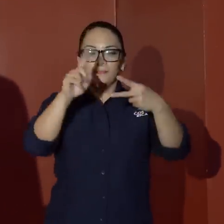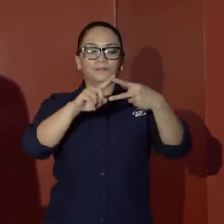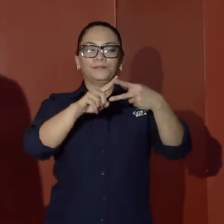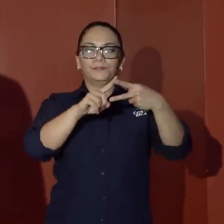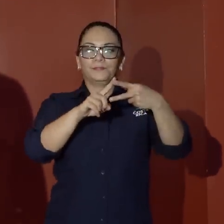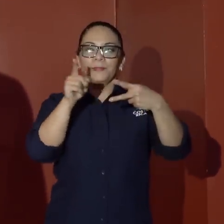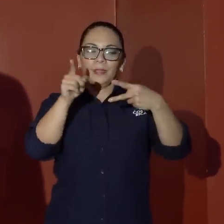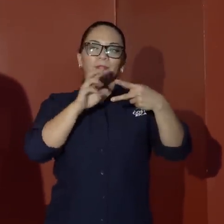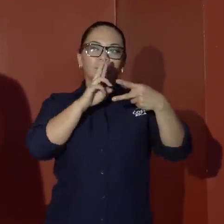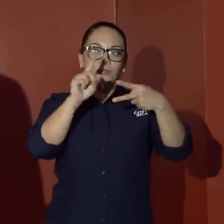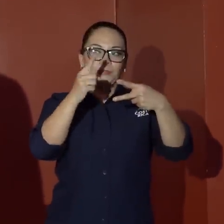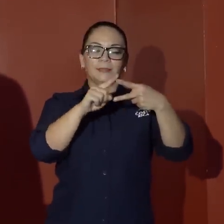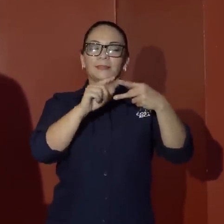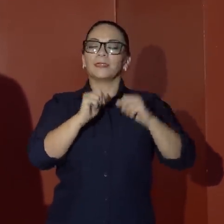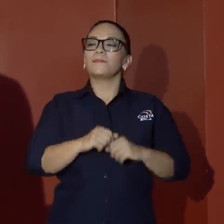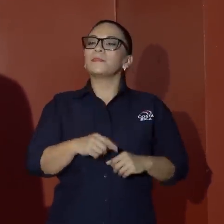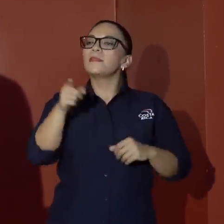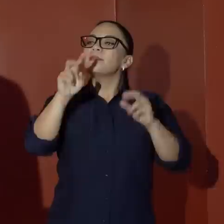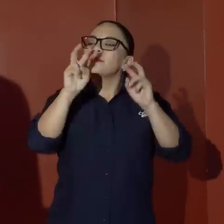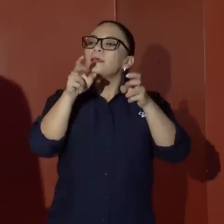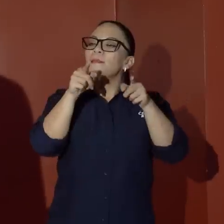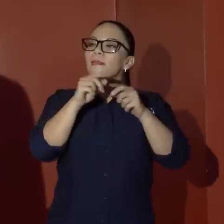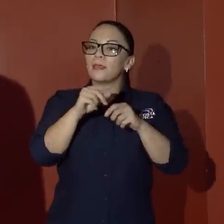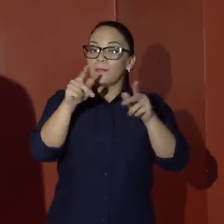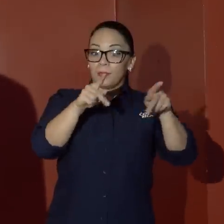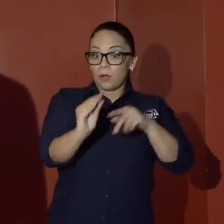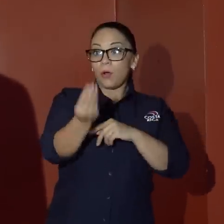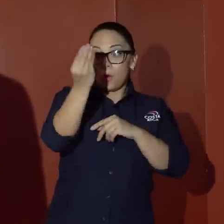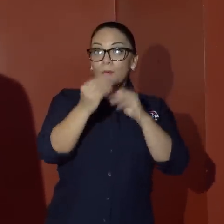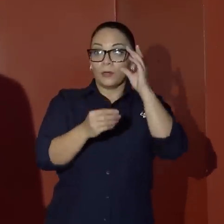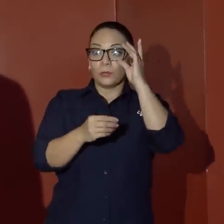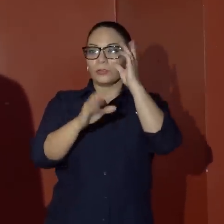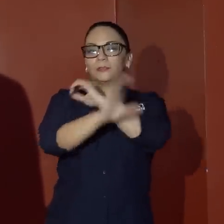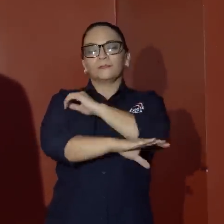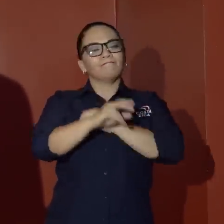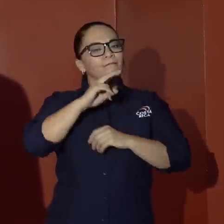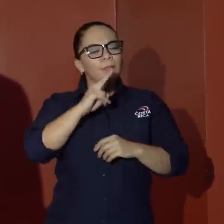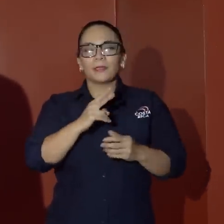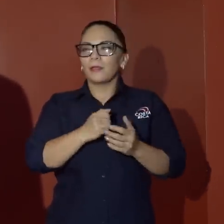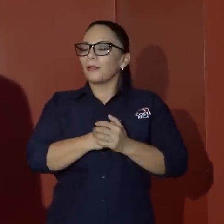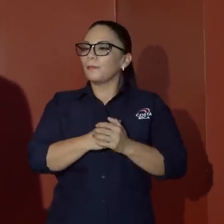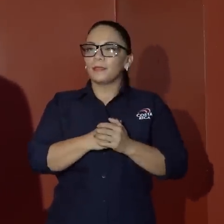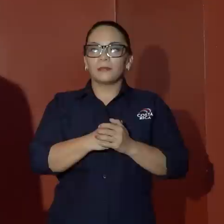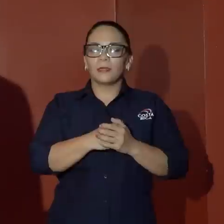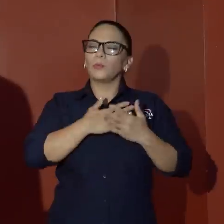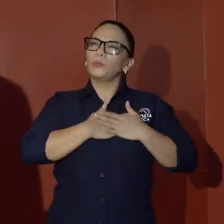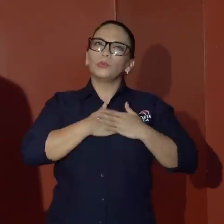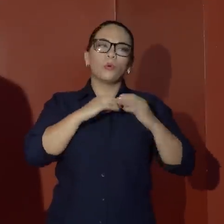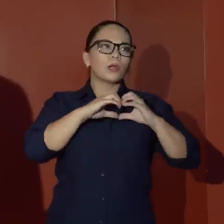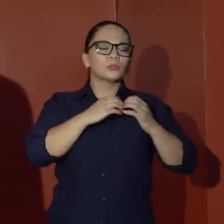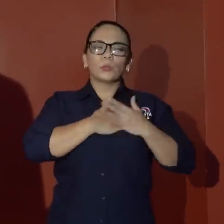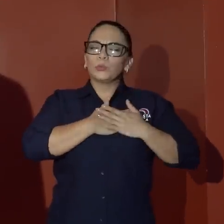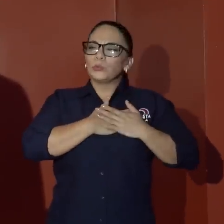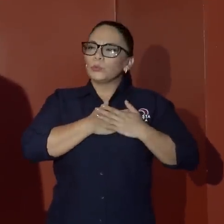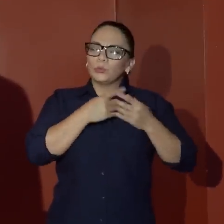uno. Número dos. Sobre el tema de estos jóvenes, que verdaderamente es, le rompe el corazón a uno.